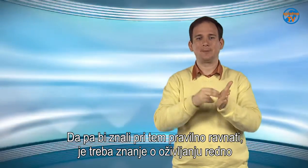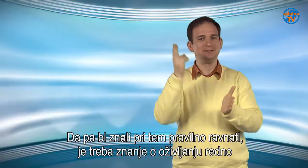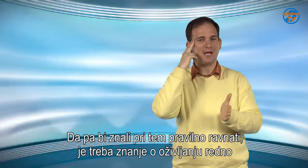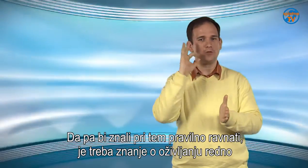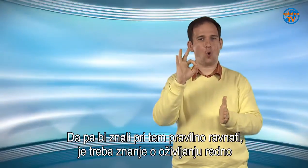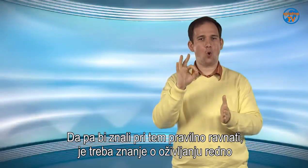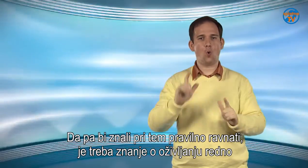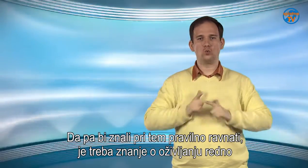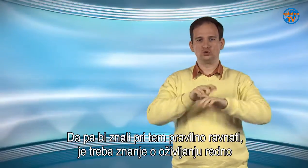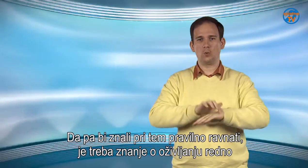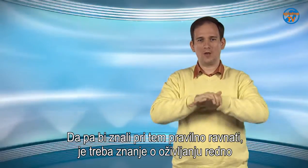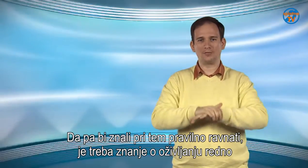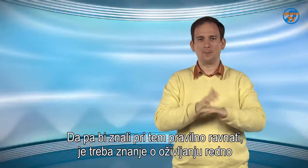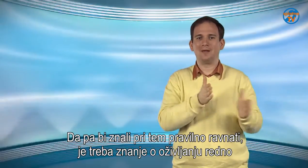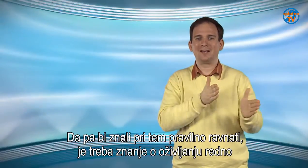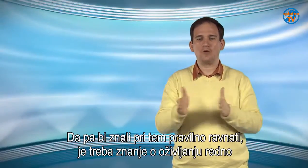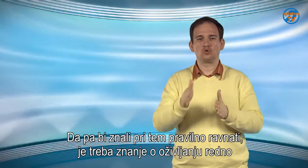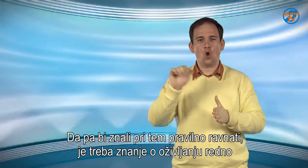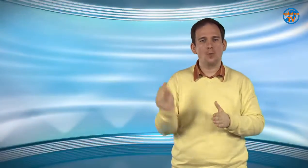oživljanju redno obnavljati.